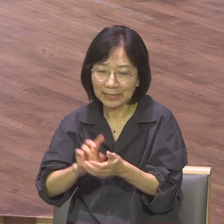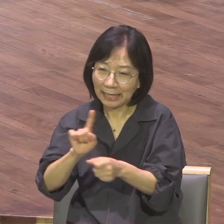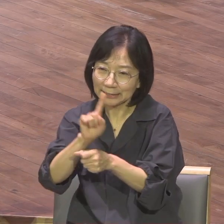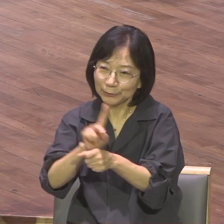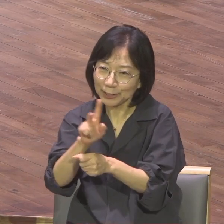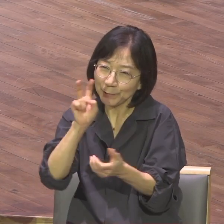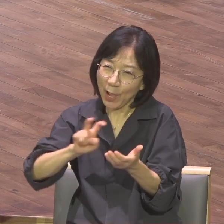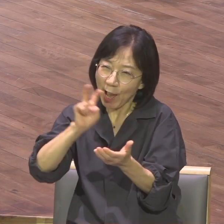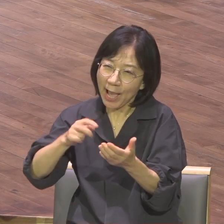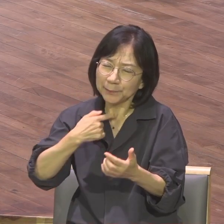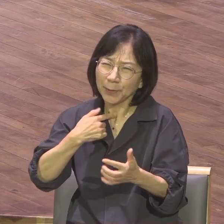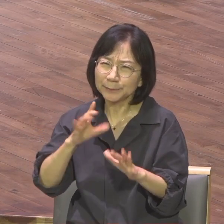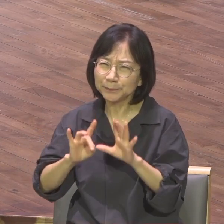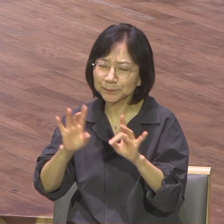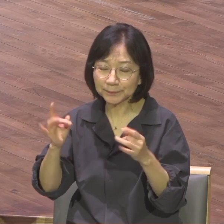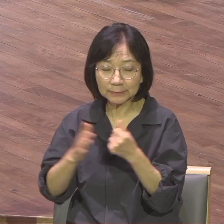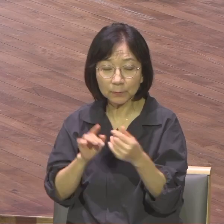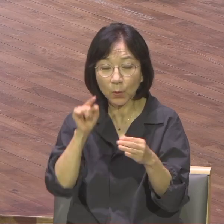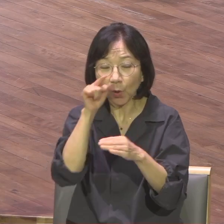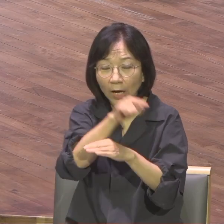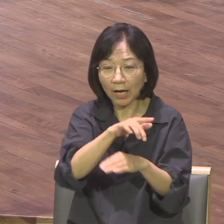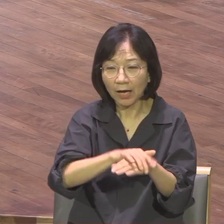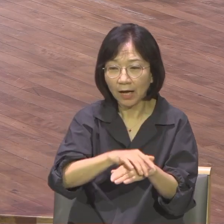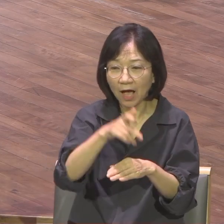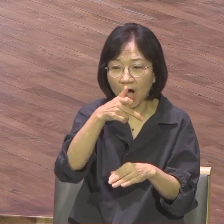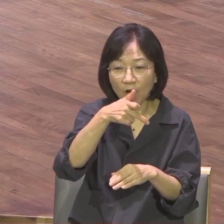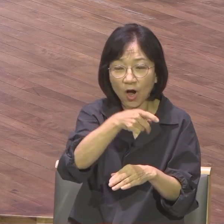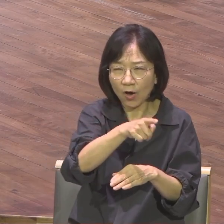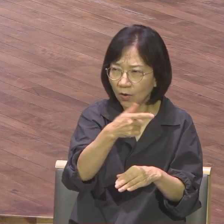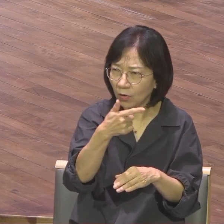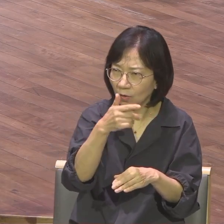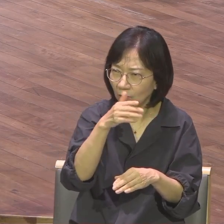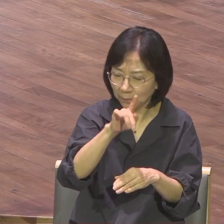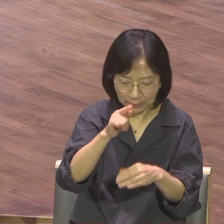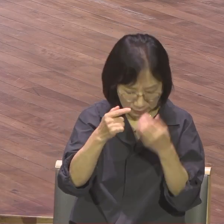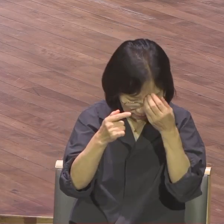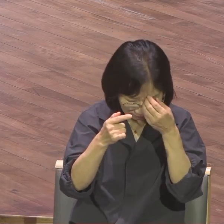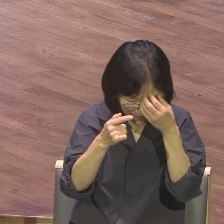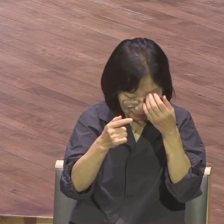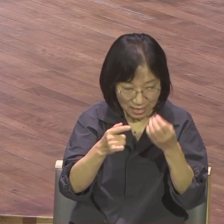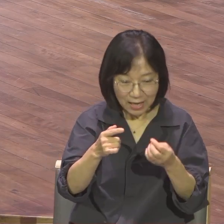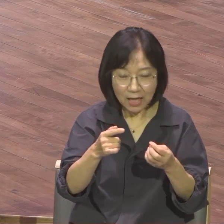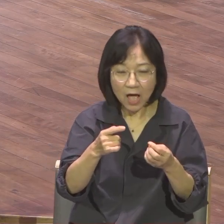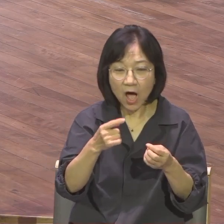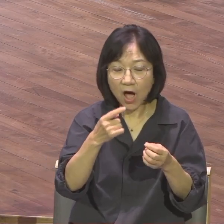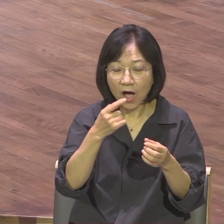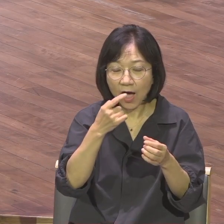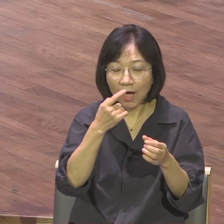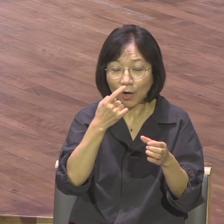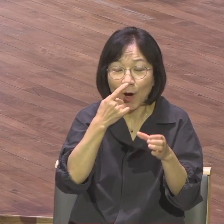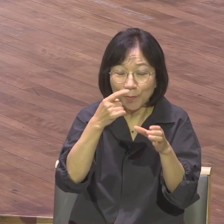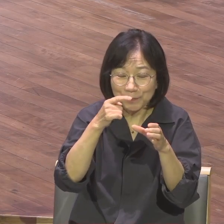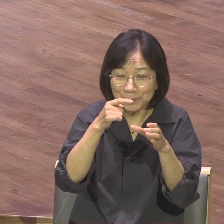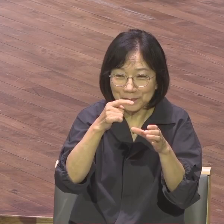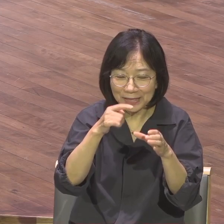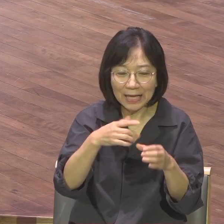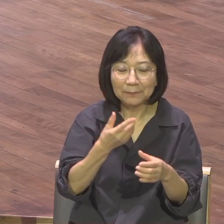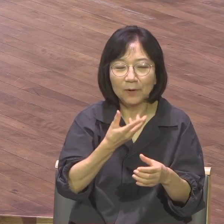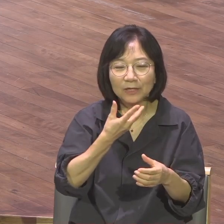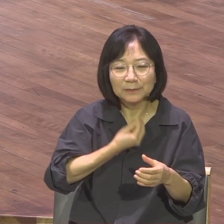커반은 뭡니까? 커피의 바나다라는 프랜차이즈 커피 이름입니다 커반 가서 이제 뭐 에이저나 시원한 거